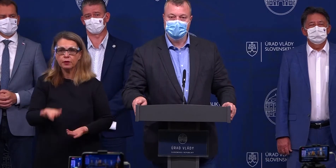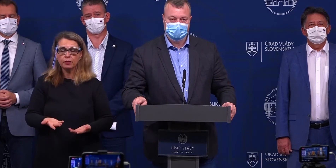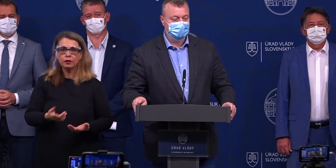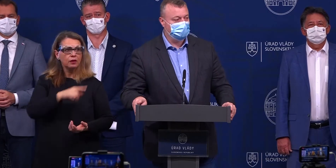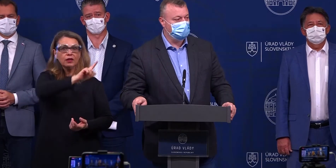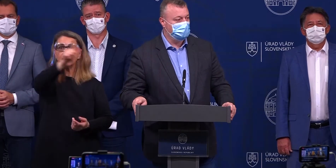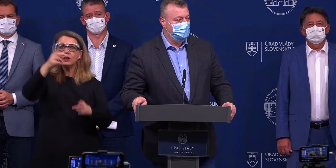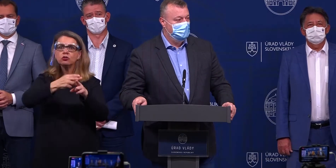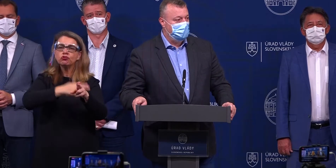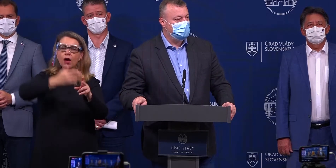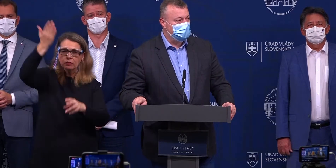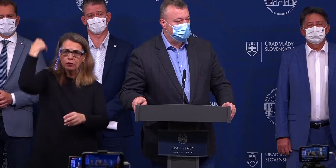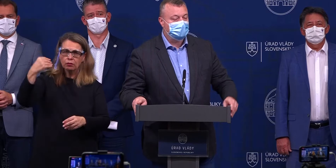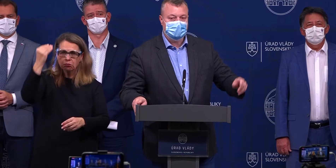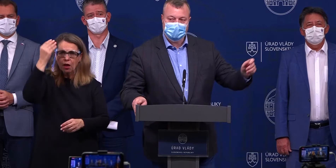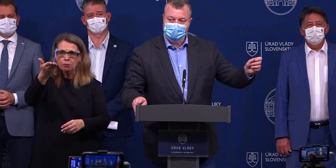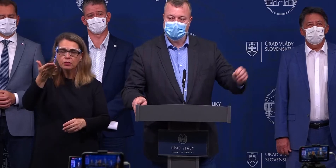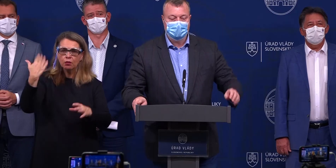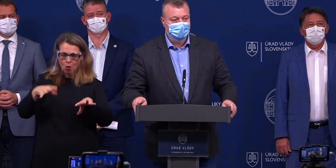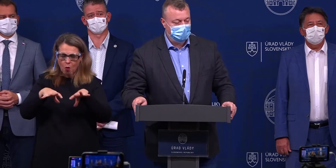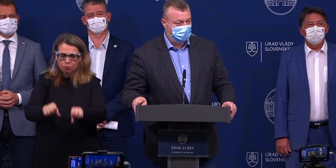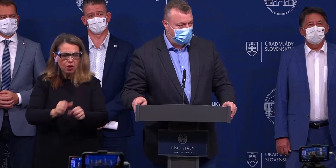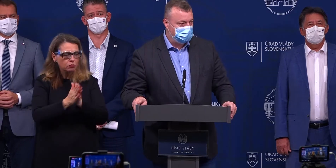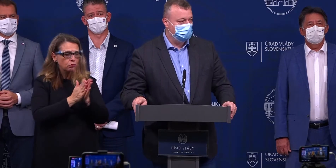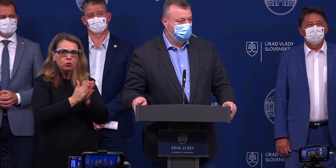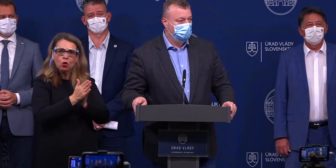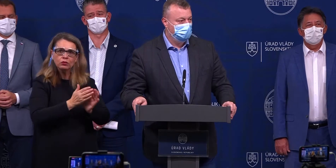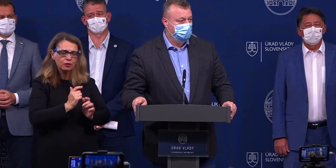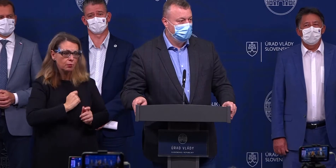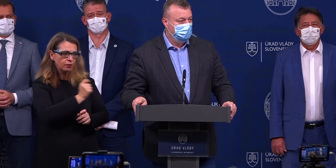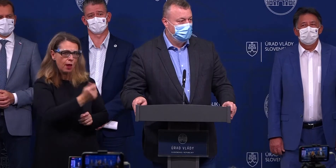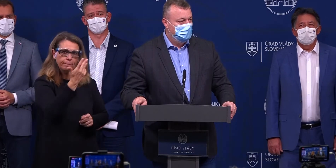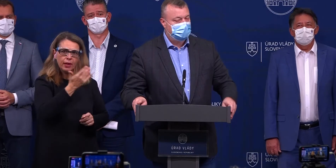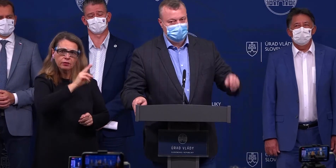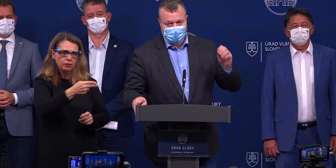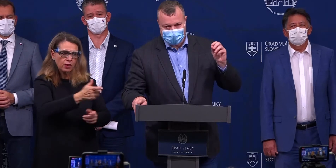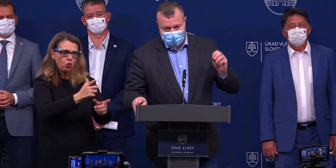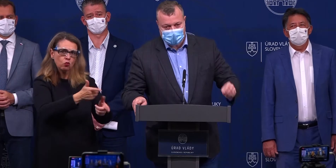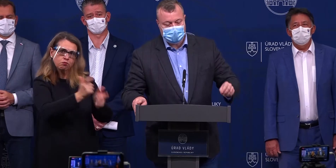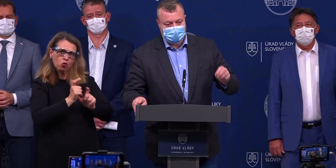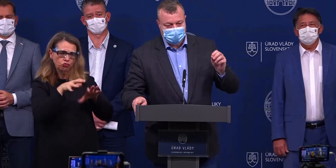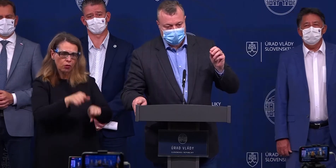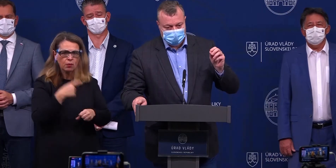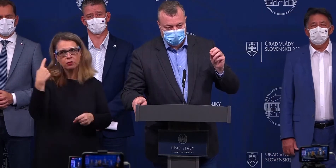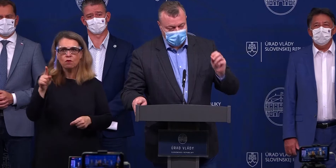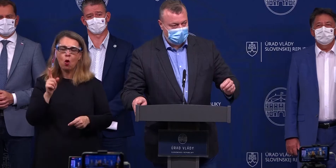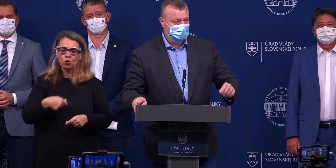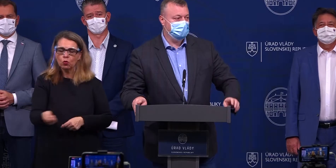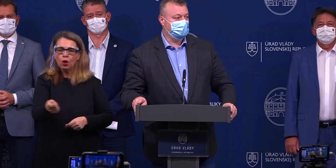Taliansku a Francúzsku, aby sme sa dostali 100 metrov od domu na prechádzku? Chceme vydať zákaz